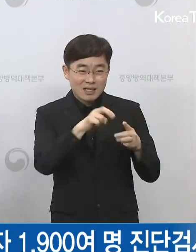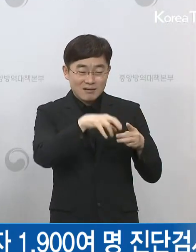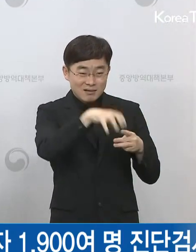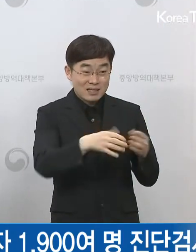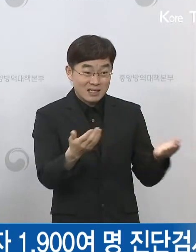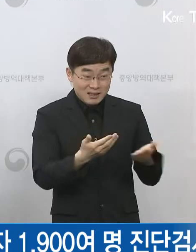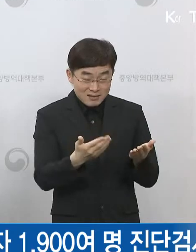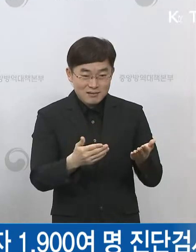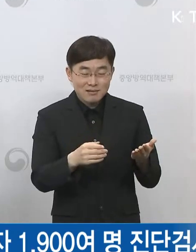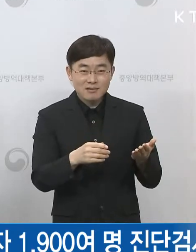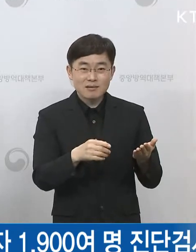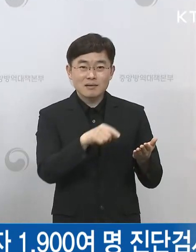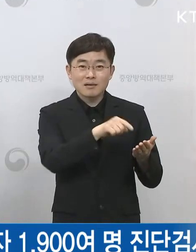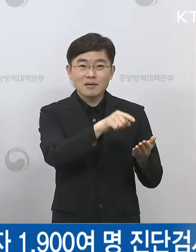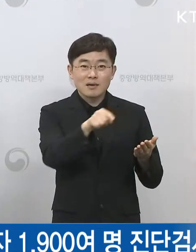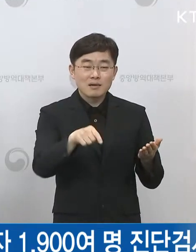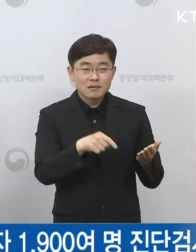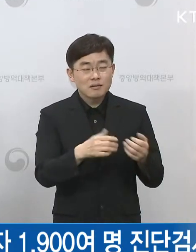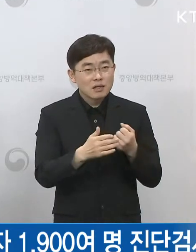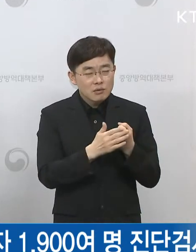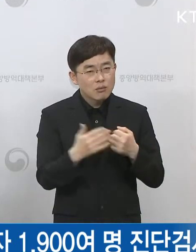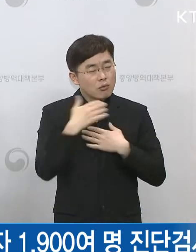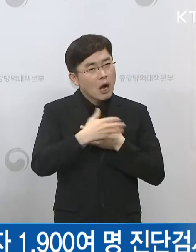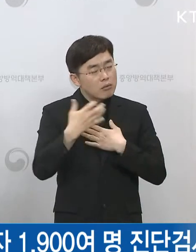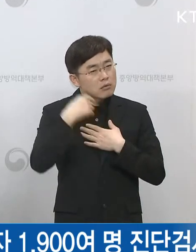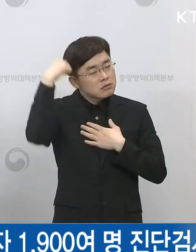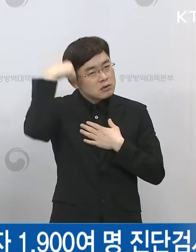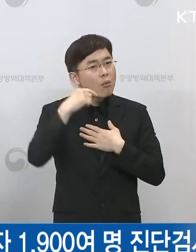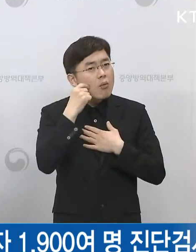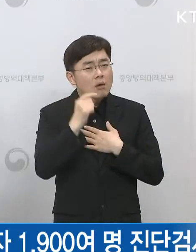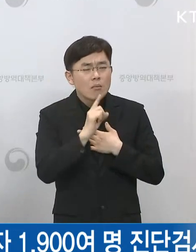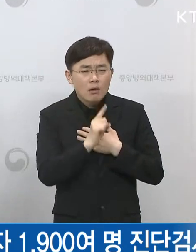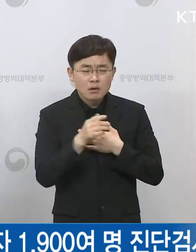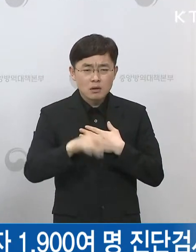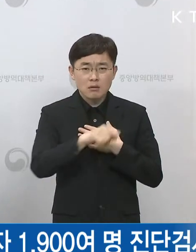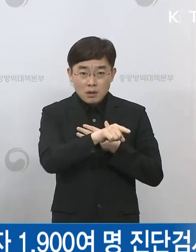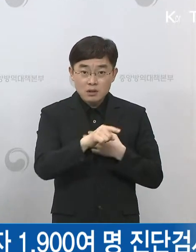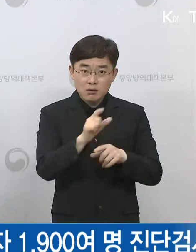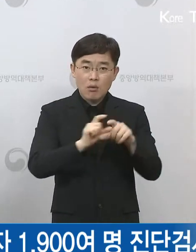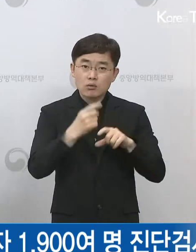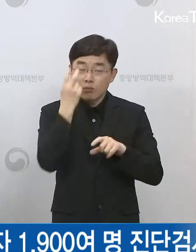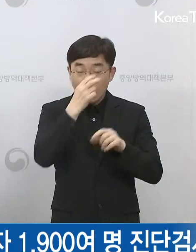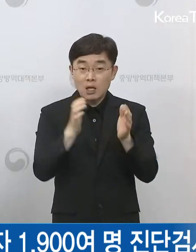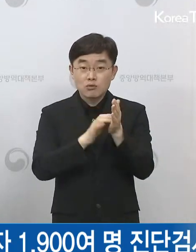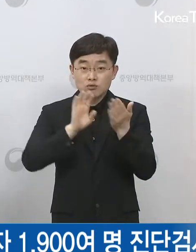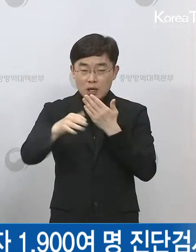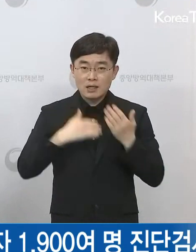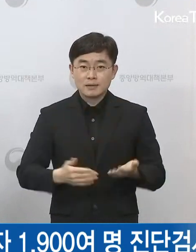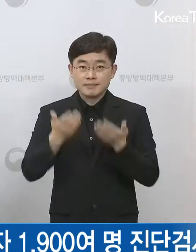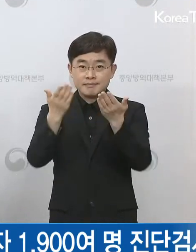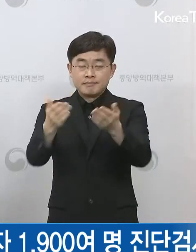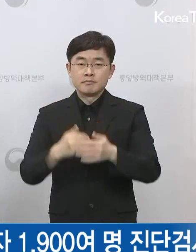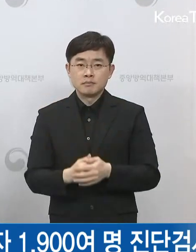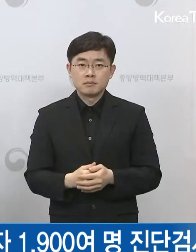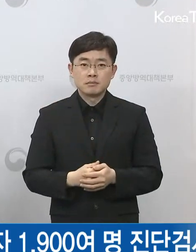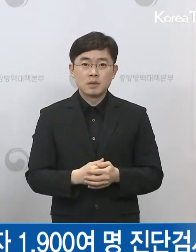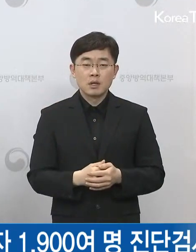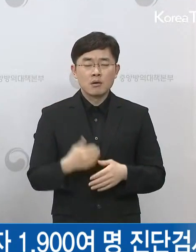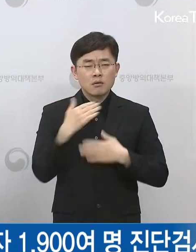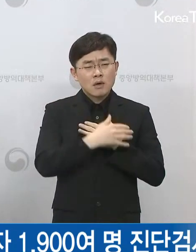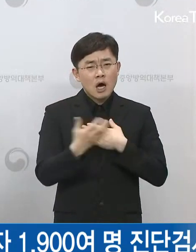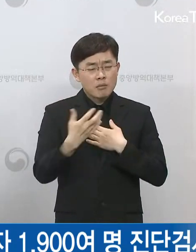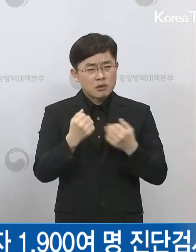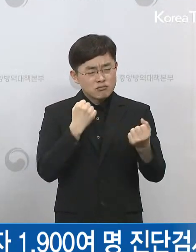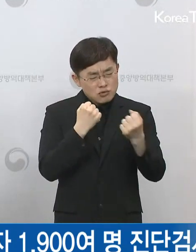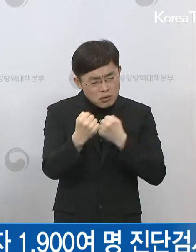말씀드리겠다고 아까 답변을 좀 드렸고요. 그리고 이분들이 이제 증상이 있는데도 그럼 계속 일을 한 거냐에 대해서도